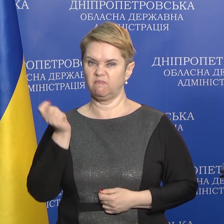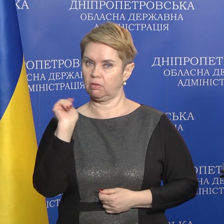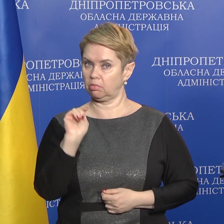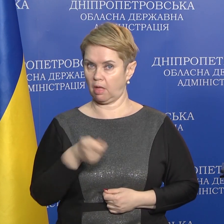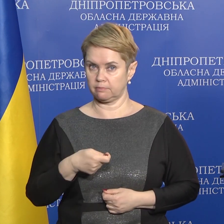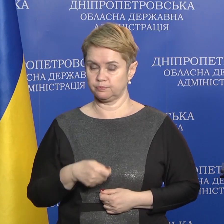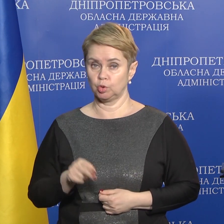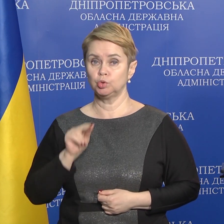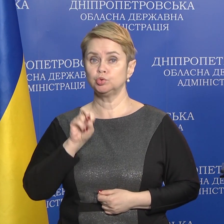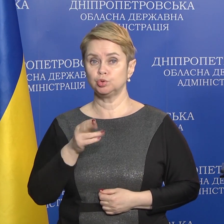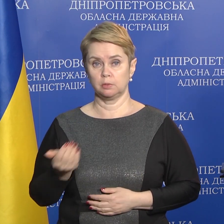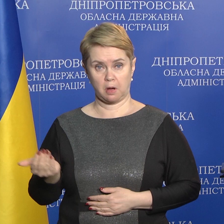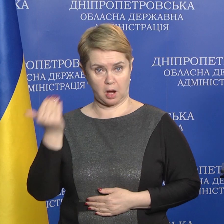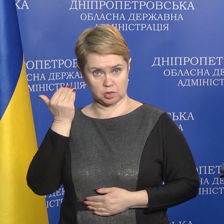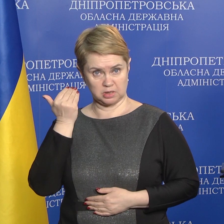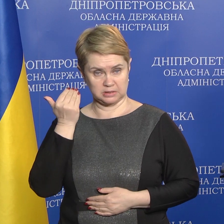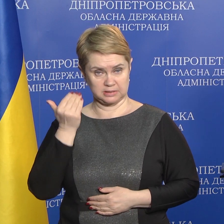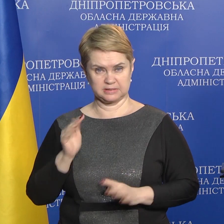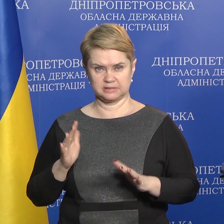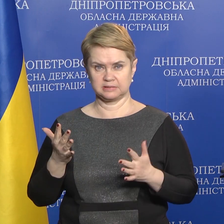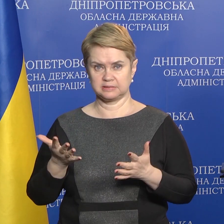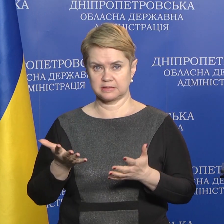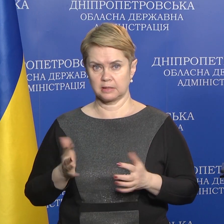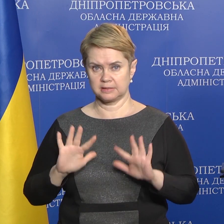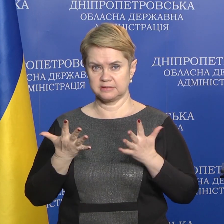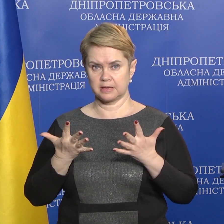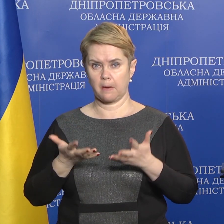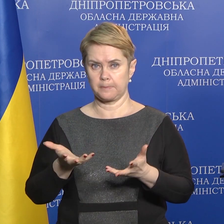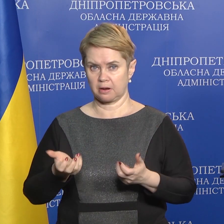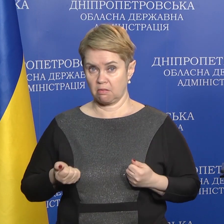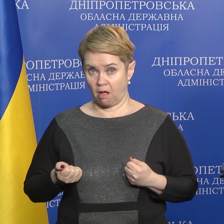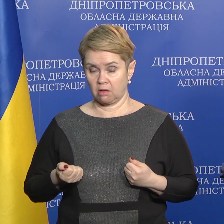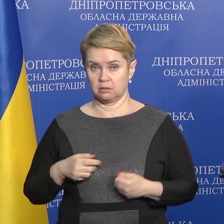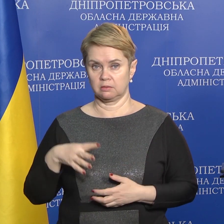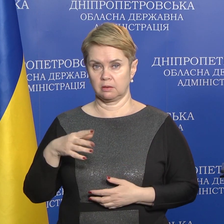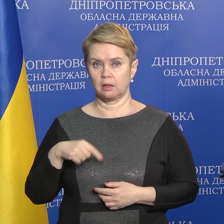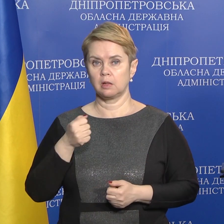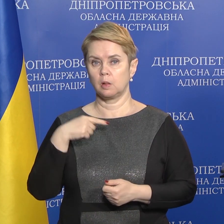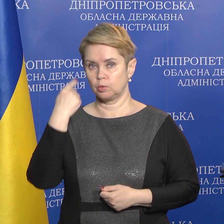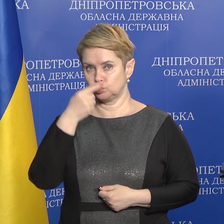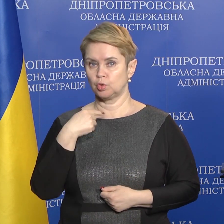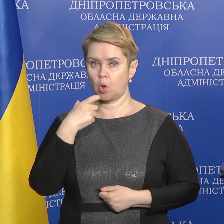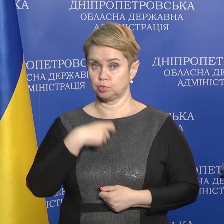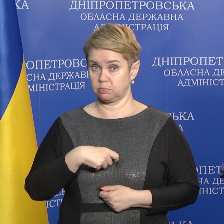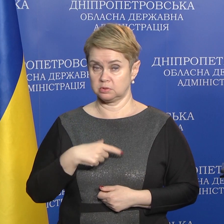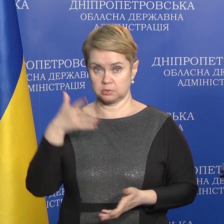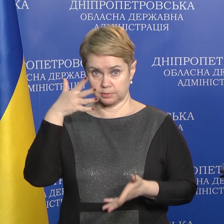Чим раніше станеться прийняття, тим краще для особистісті.